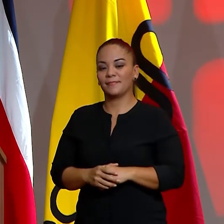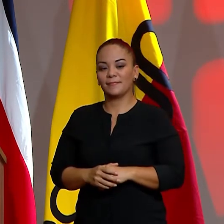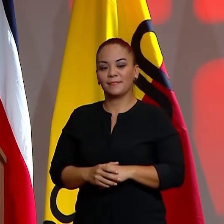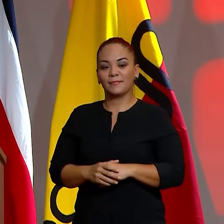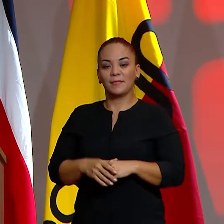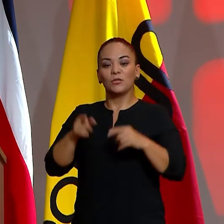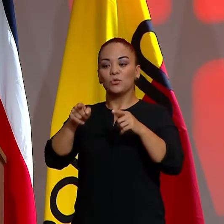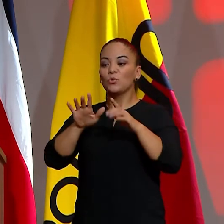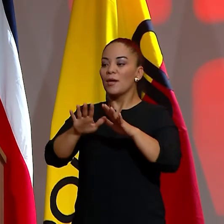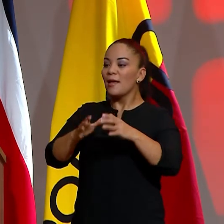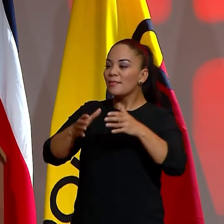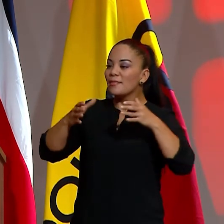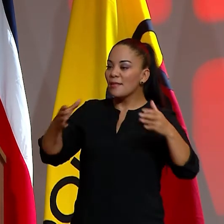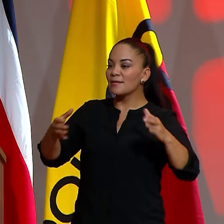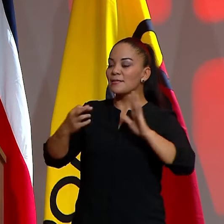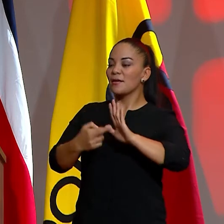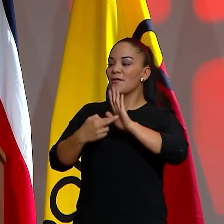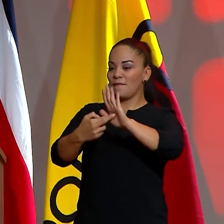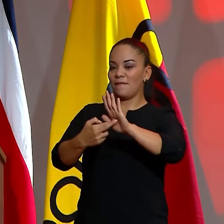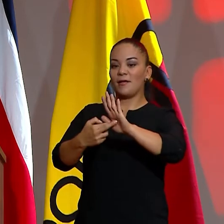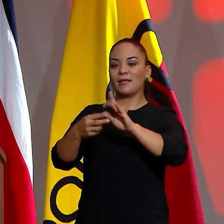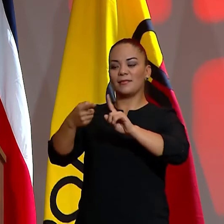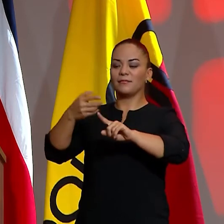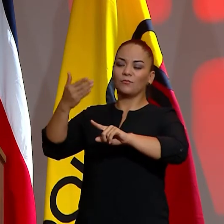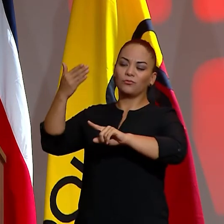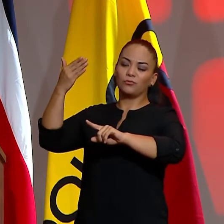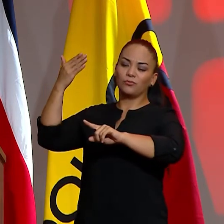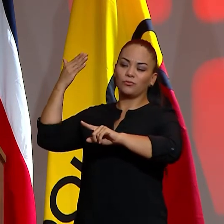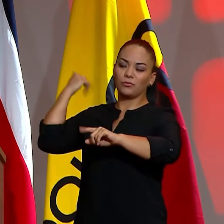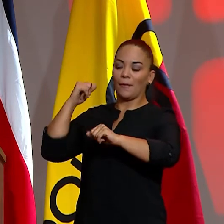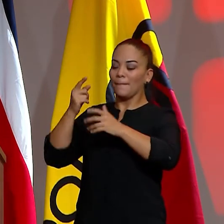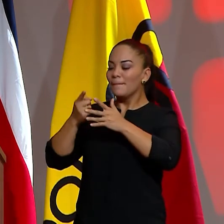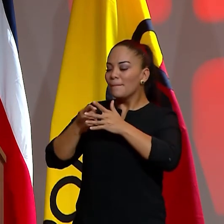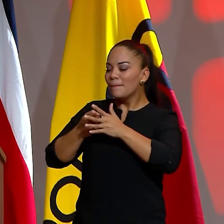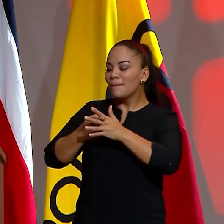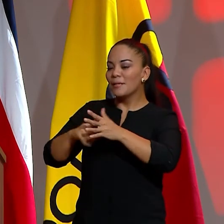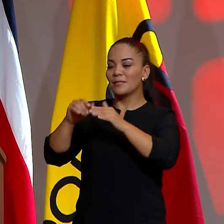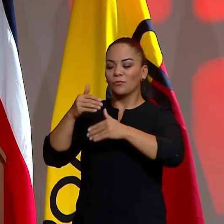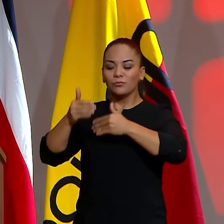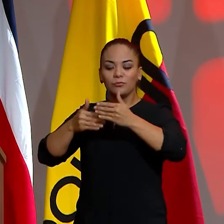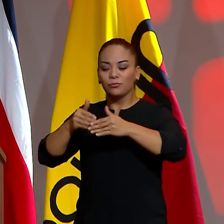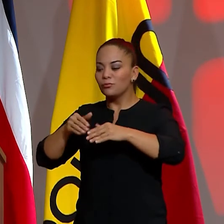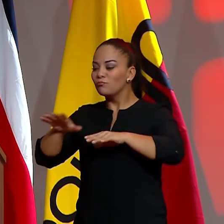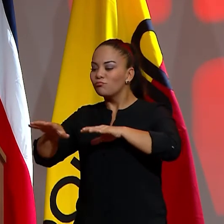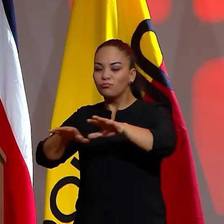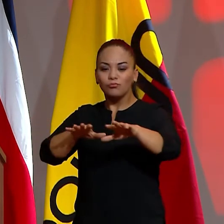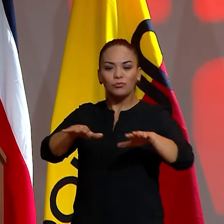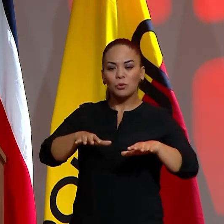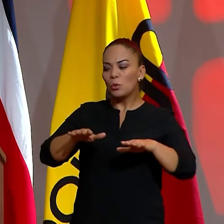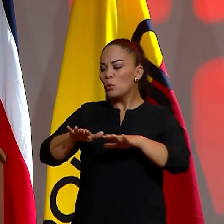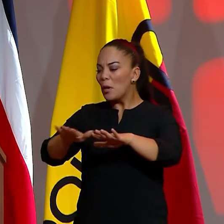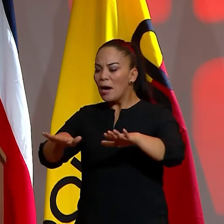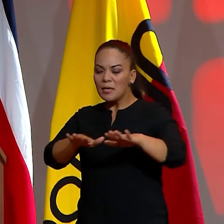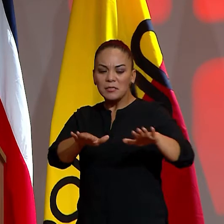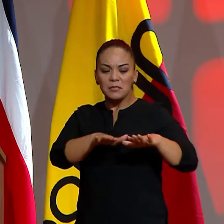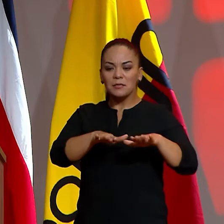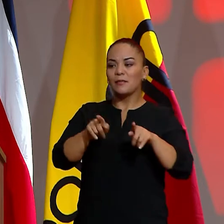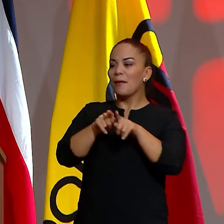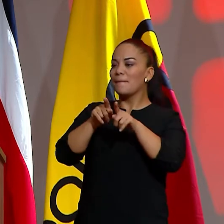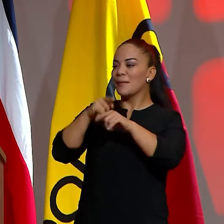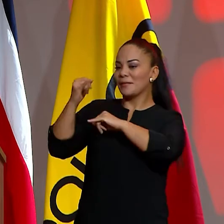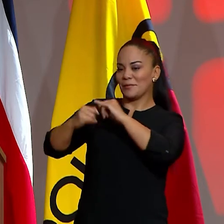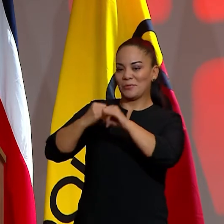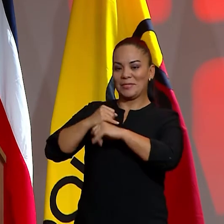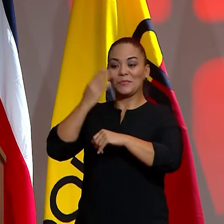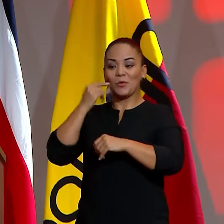Su grandeza se refleja desde las primeras décadas de andanza por los certámenes locales y las giras internacionales, porque ser el